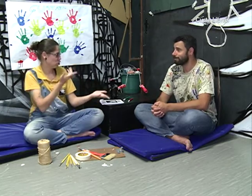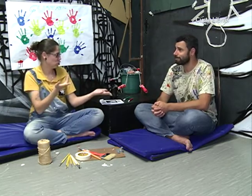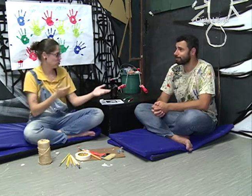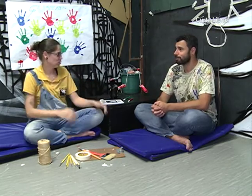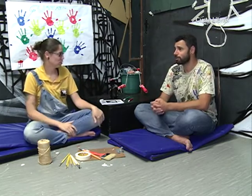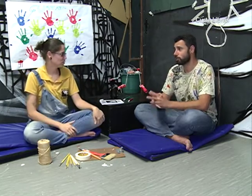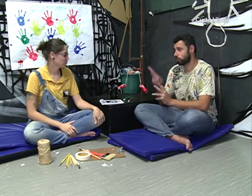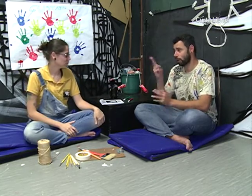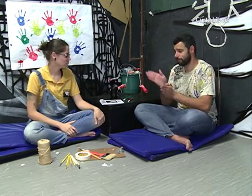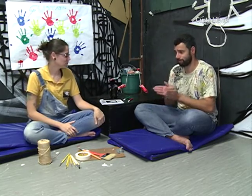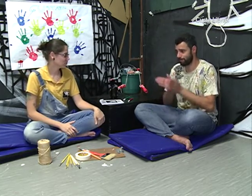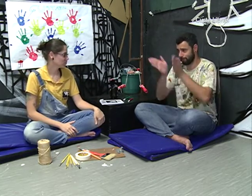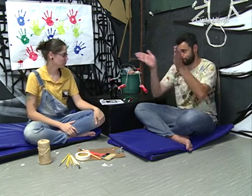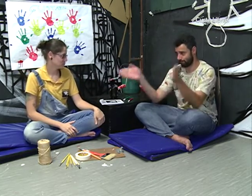falar sobre as duas questões.